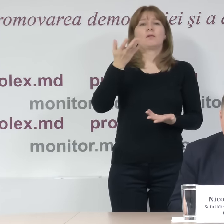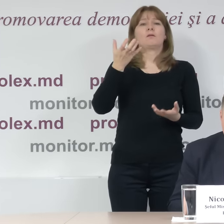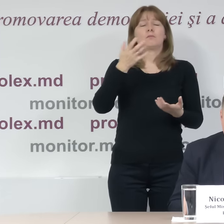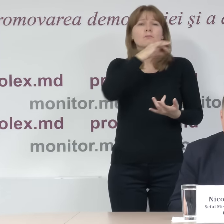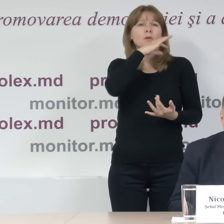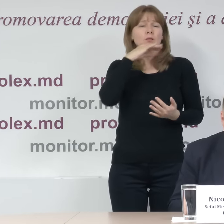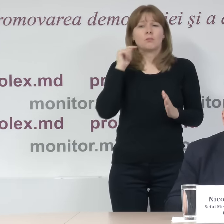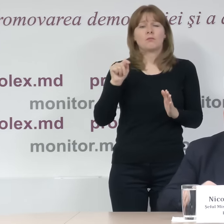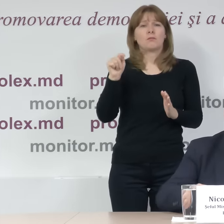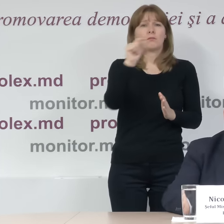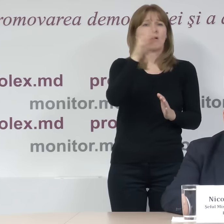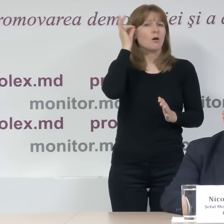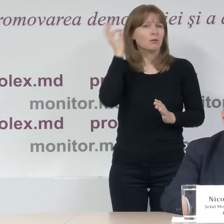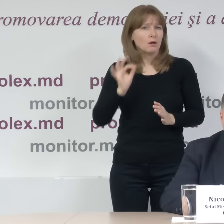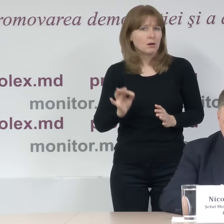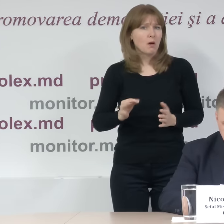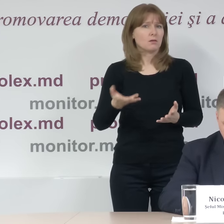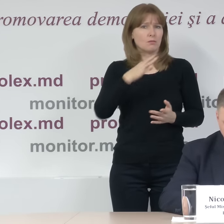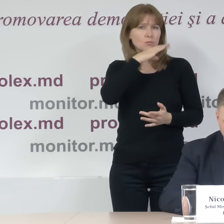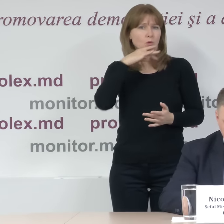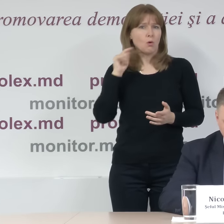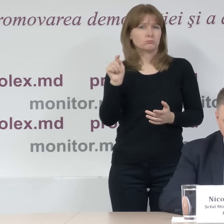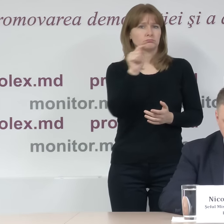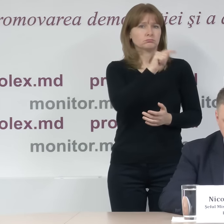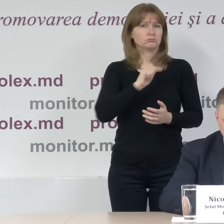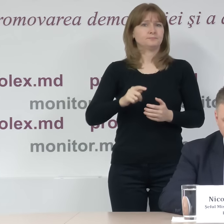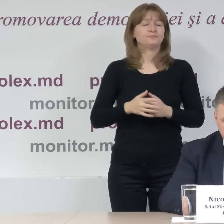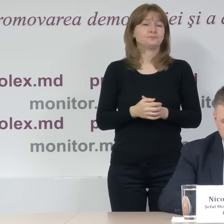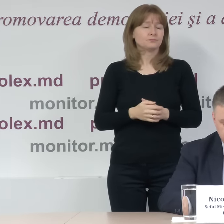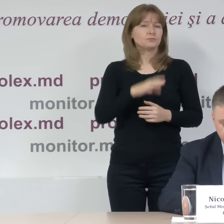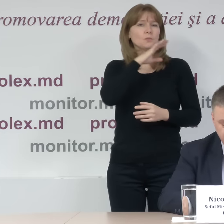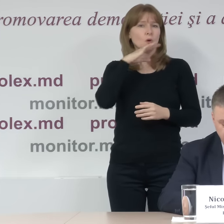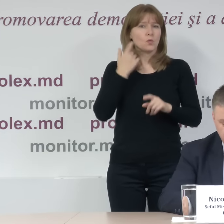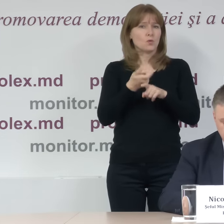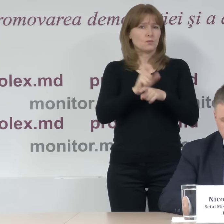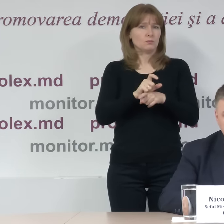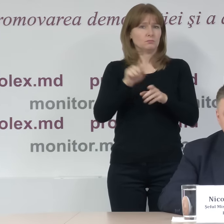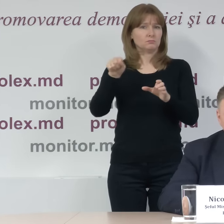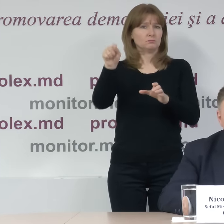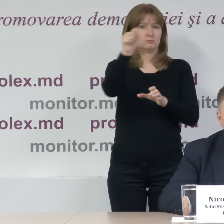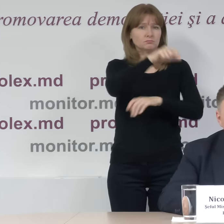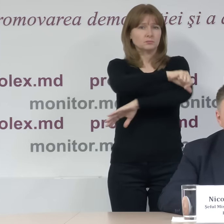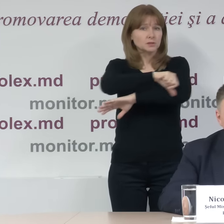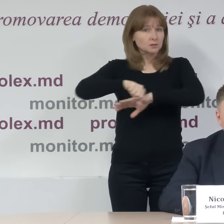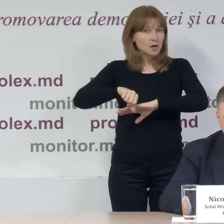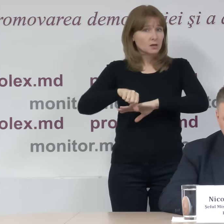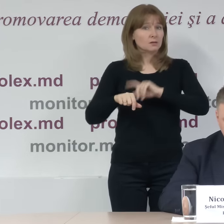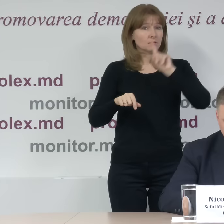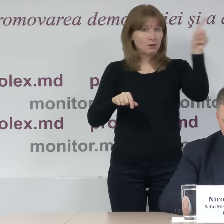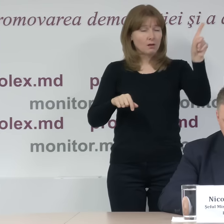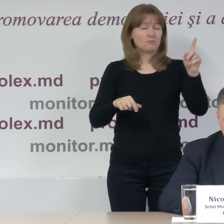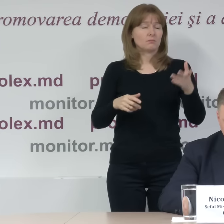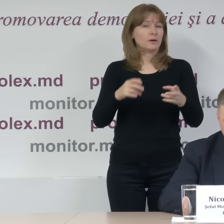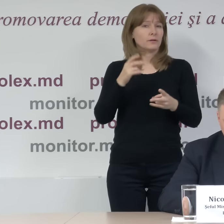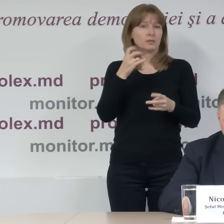și Northampton, 160. După cum vedem, sunt multe secții de votare de peste votare menționate de această